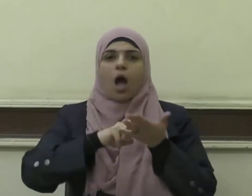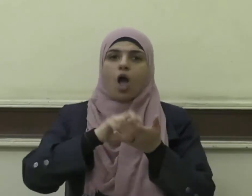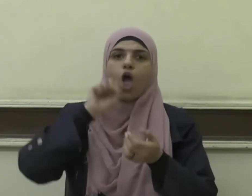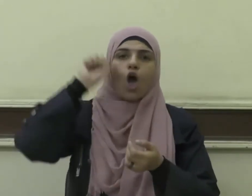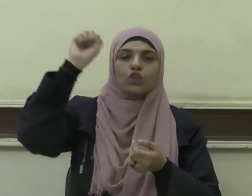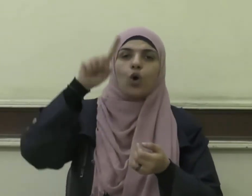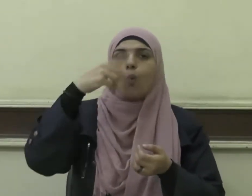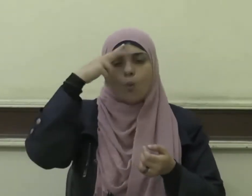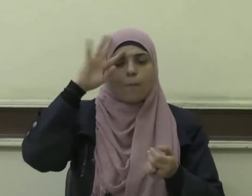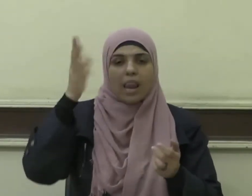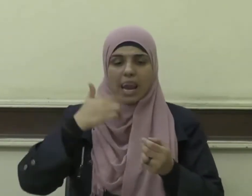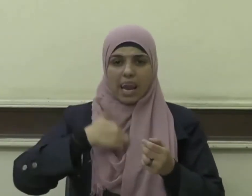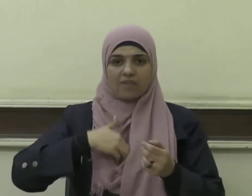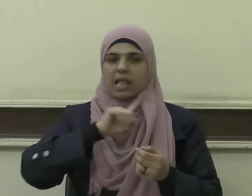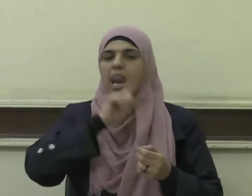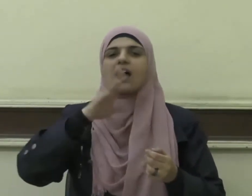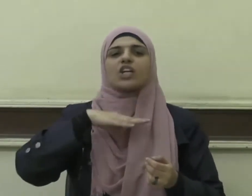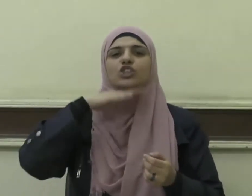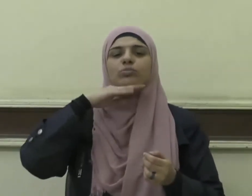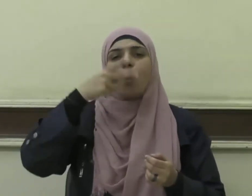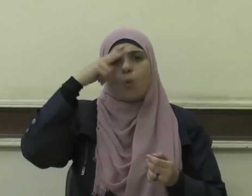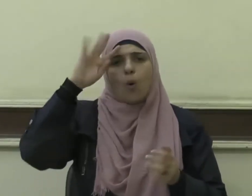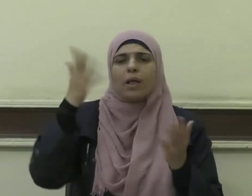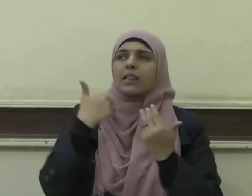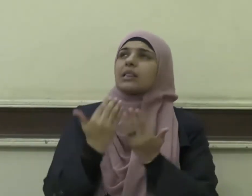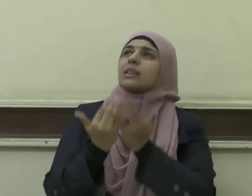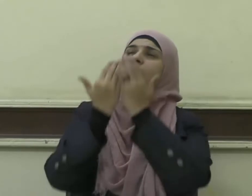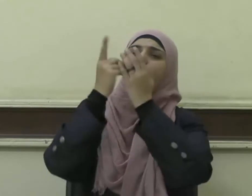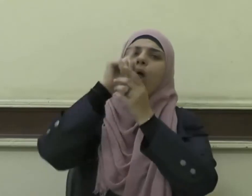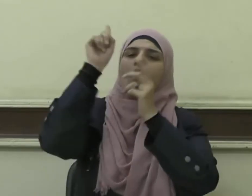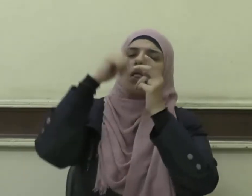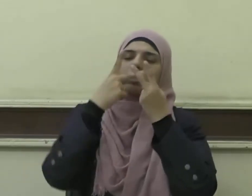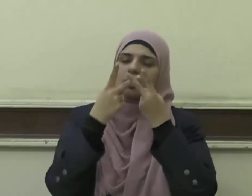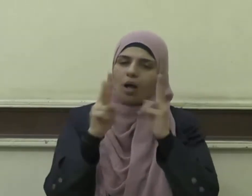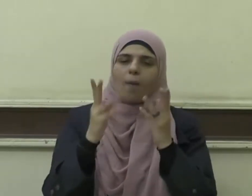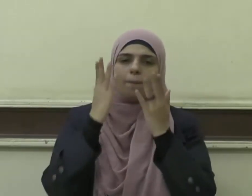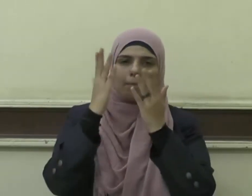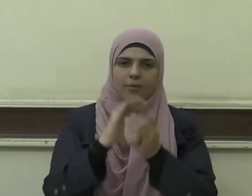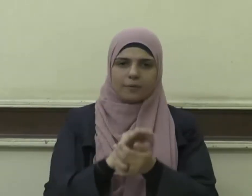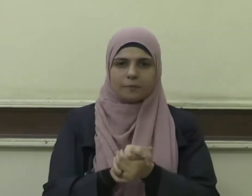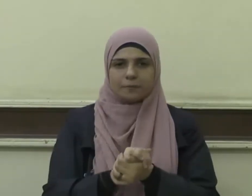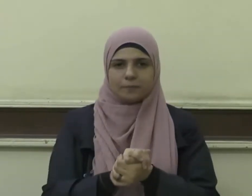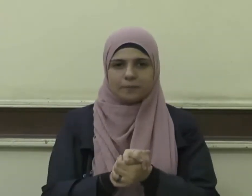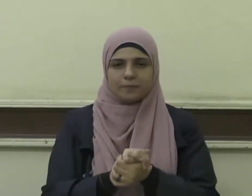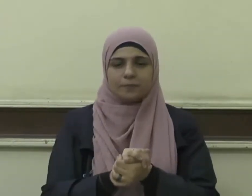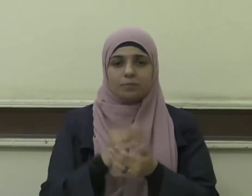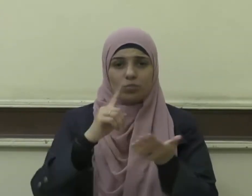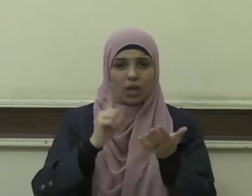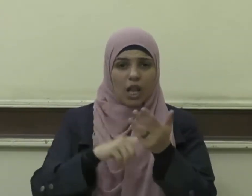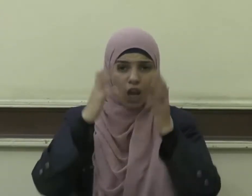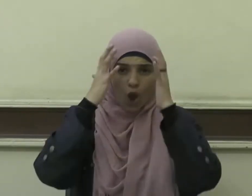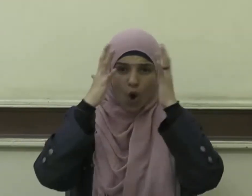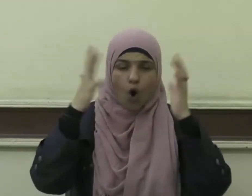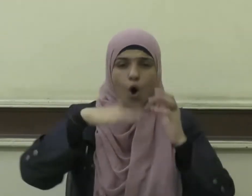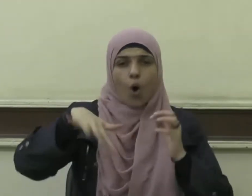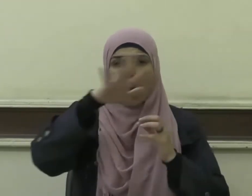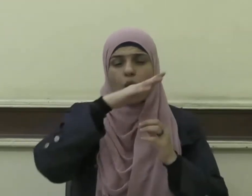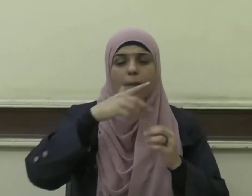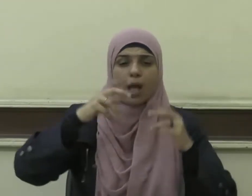نفس لا تشبع ومن دعوة لا يستجاب لها إن علماء الأمة الحقيقيين